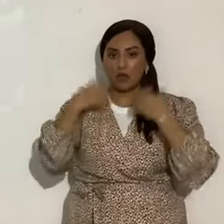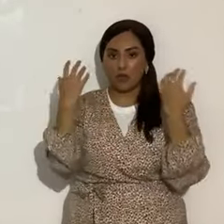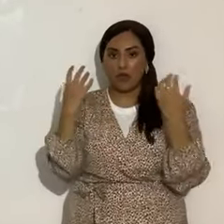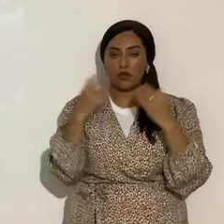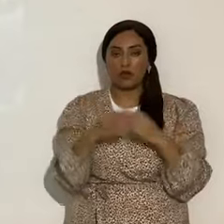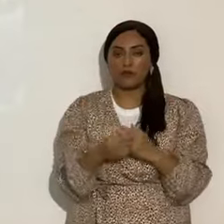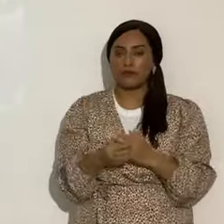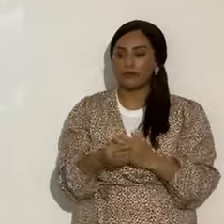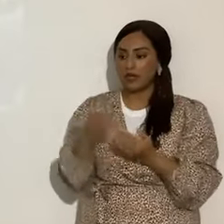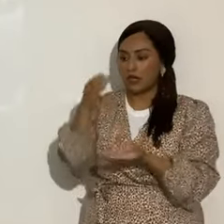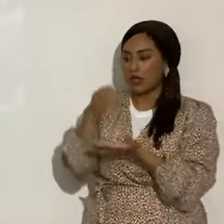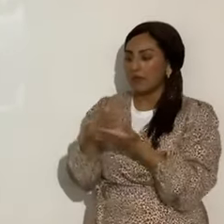copas de la ira.